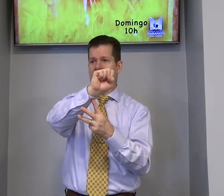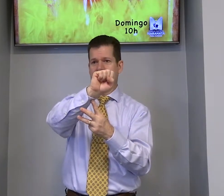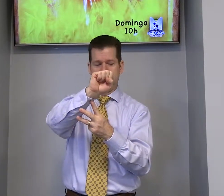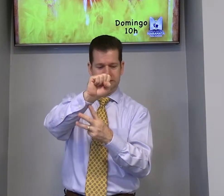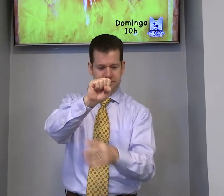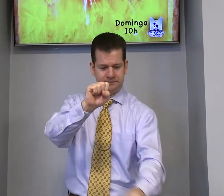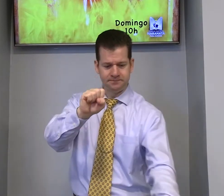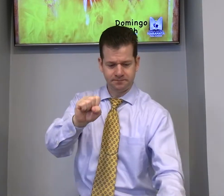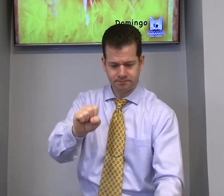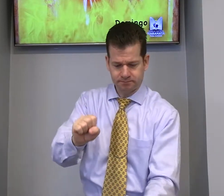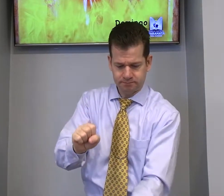Xadraque,